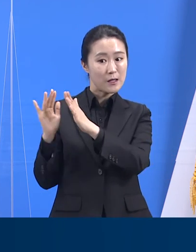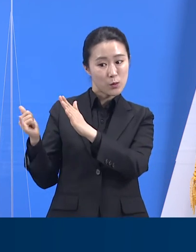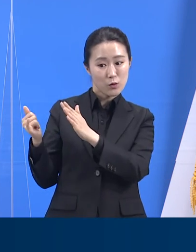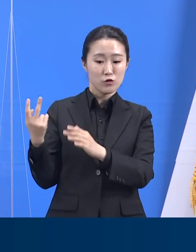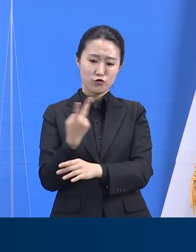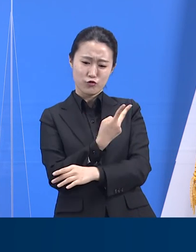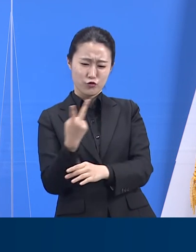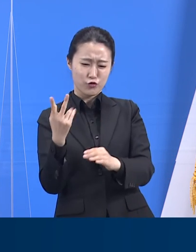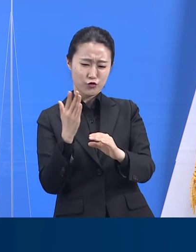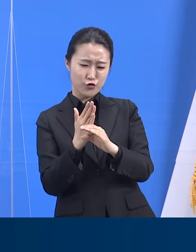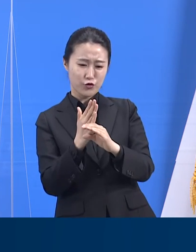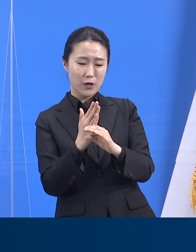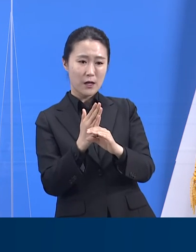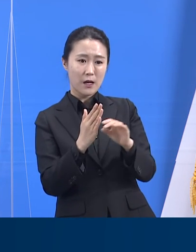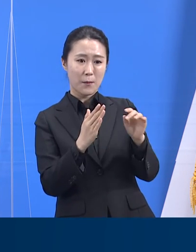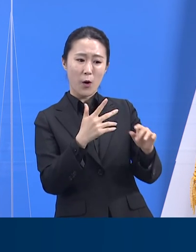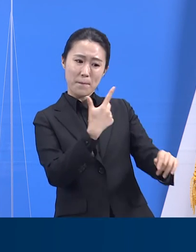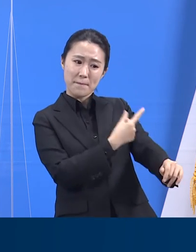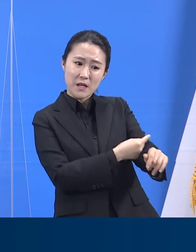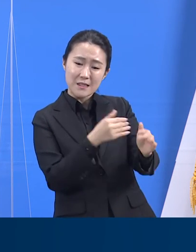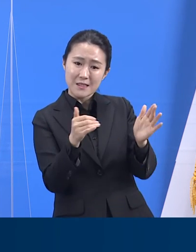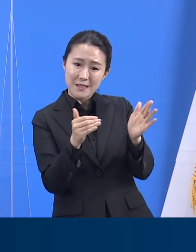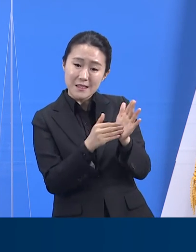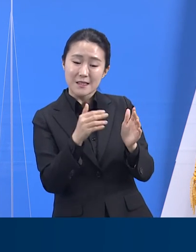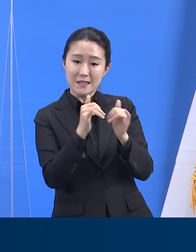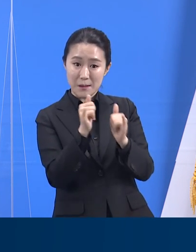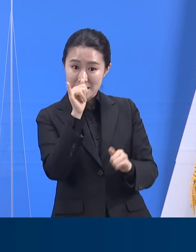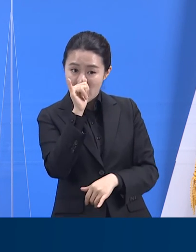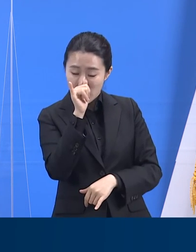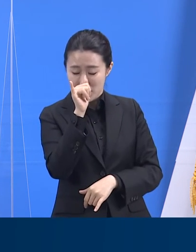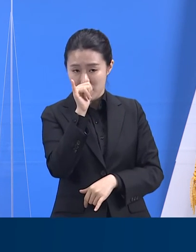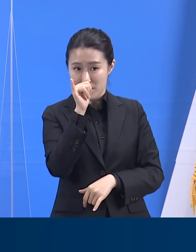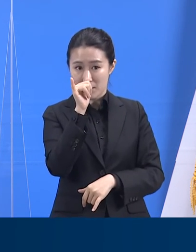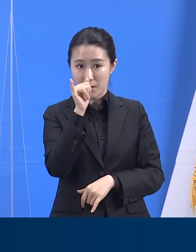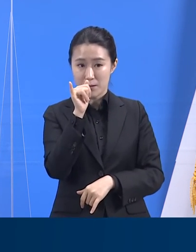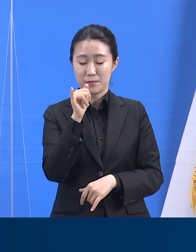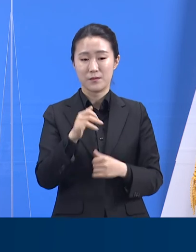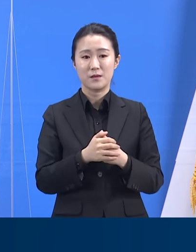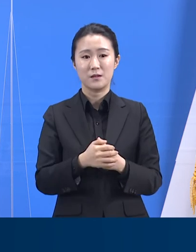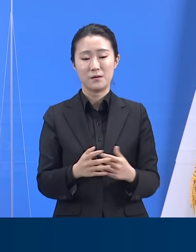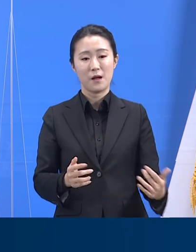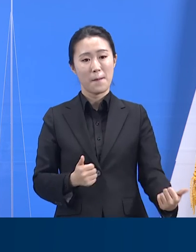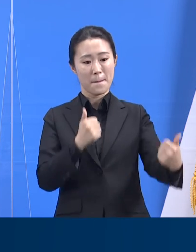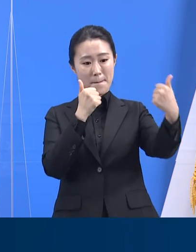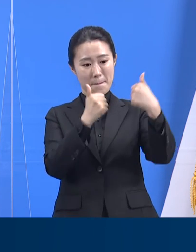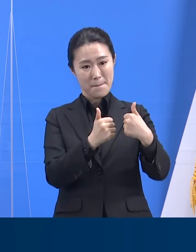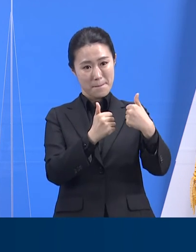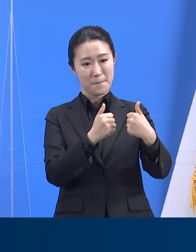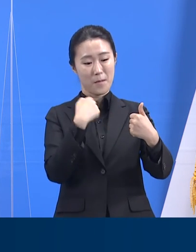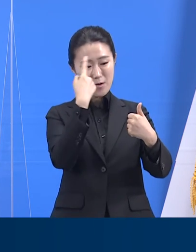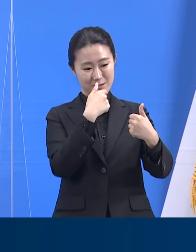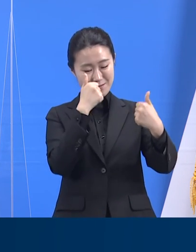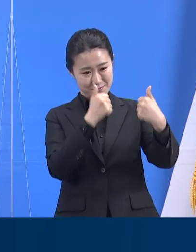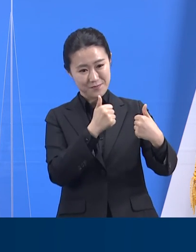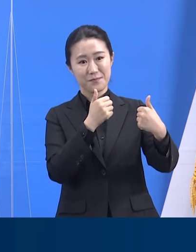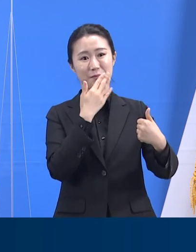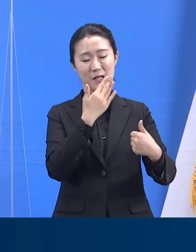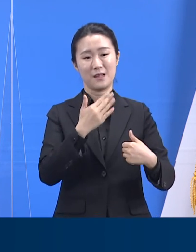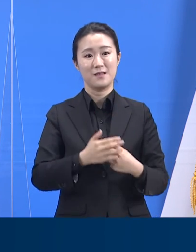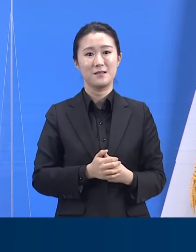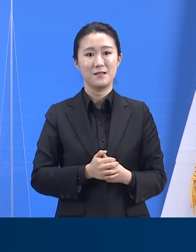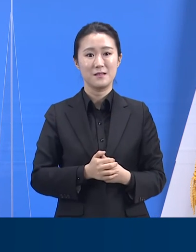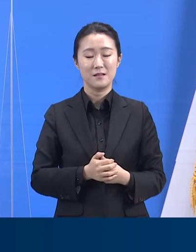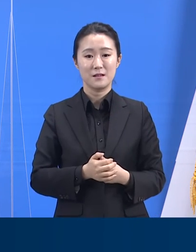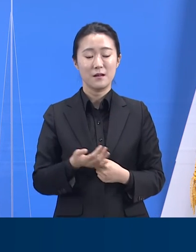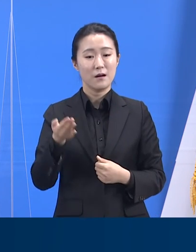완료의 의미는 2차 접종 후 2주가 경과된 경우를 의미합니다. 다만 면회객이 접종을 완료하지 않았고